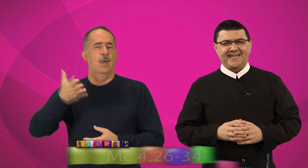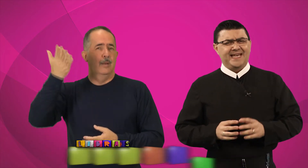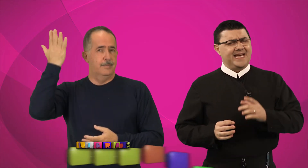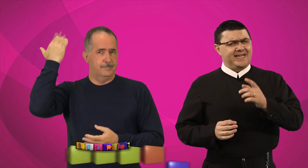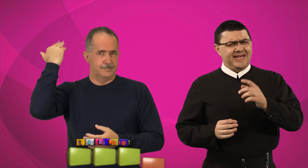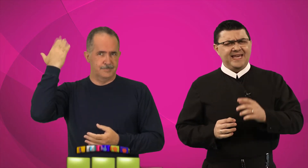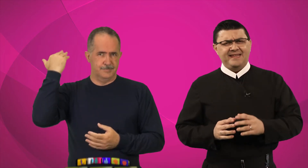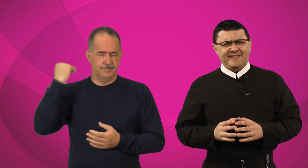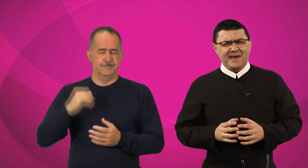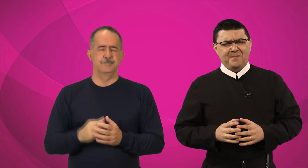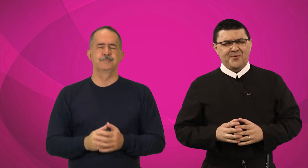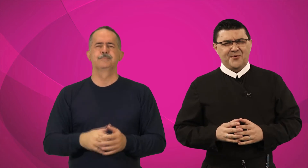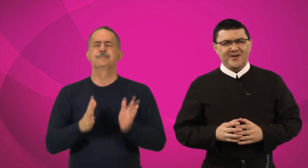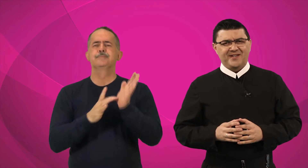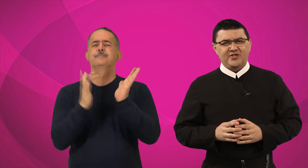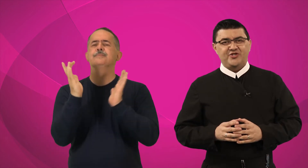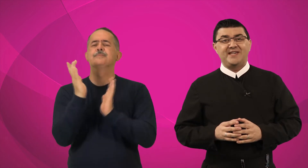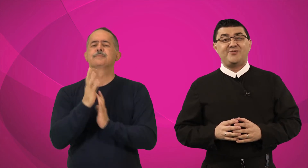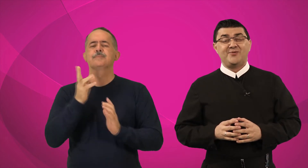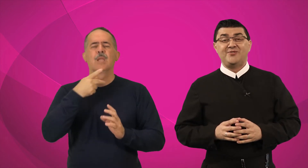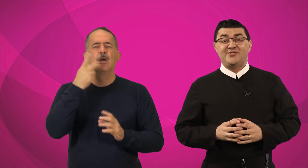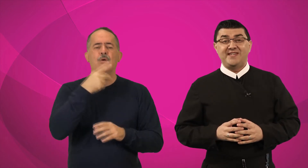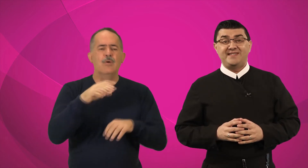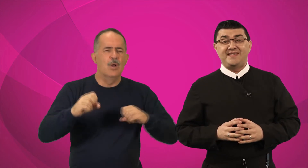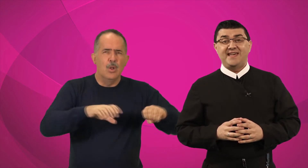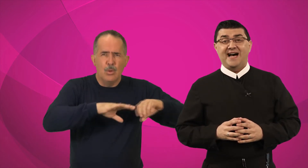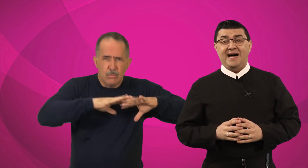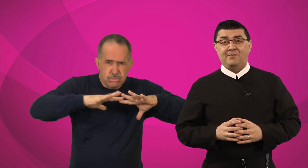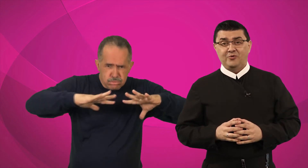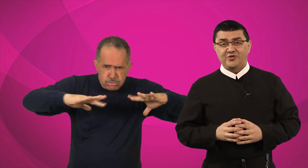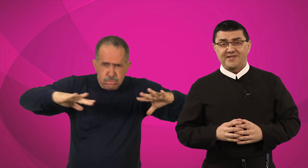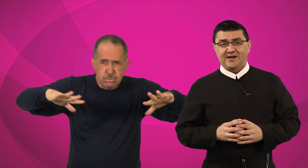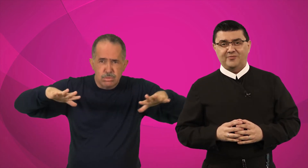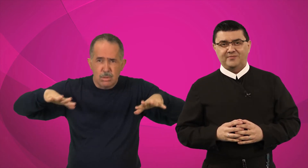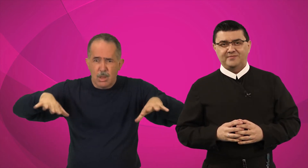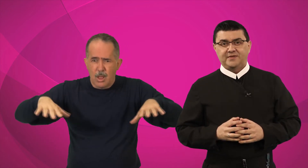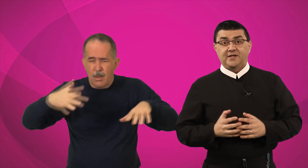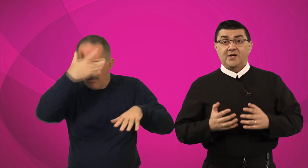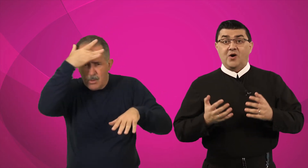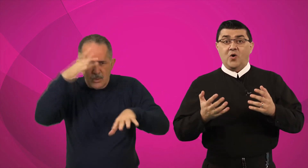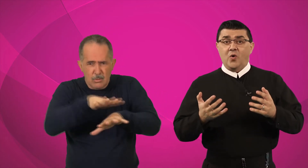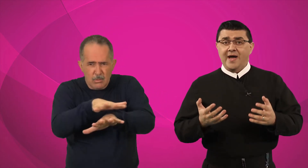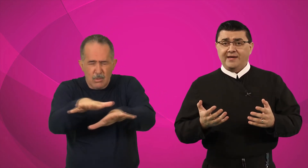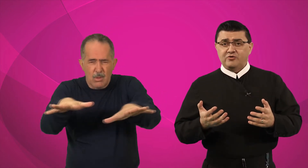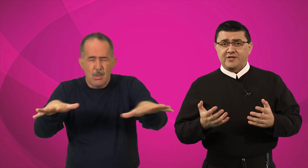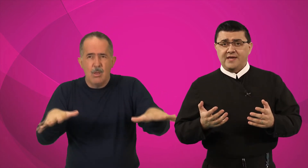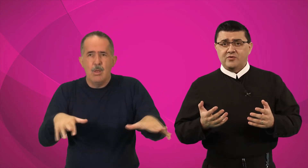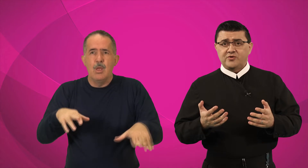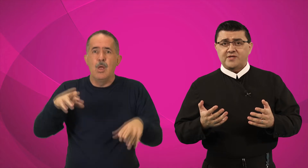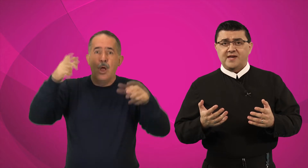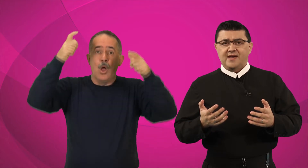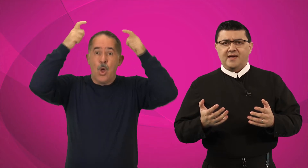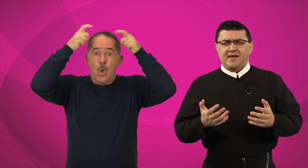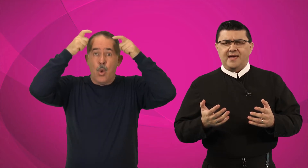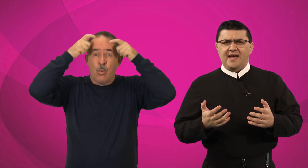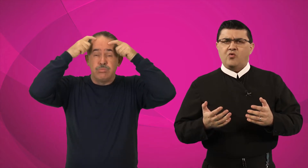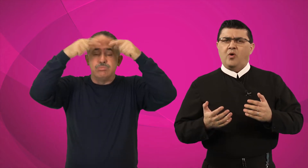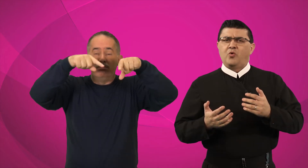Naquele tempo, Jesus disse à multidão, o reino de Deus é como